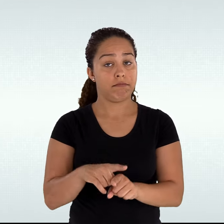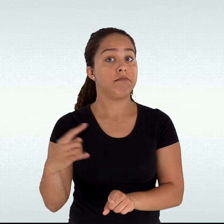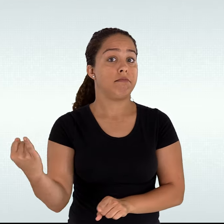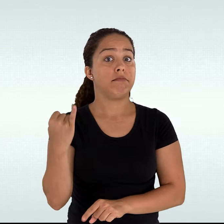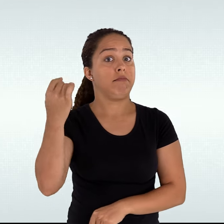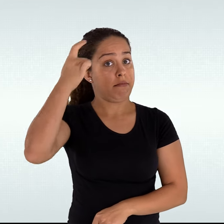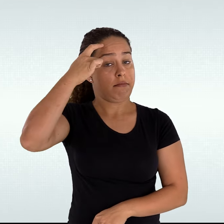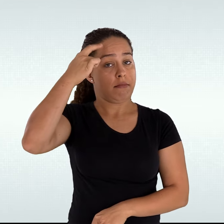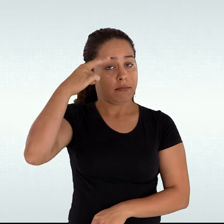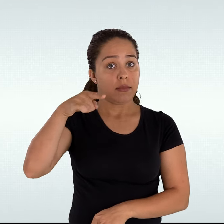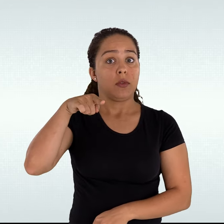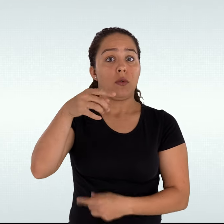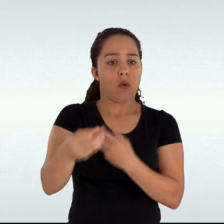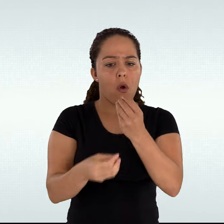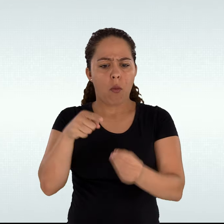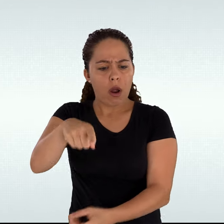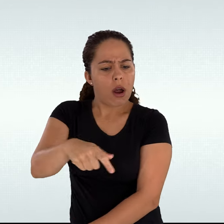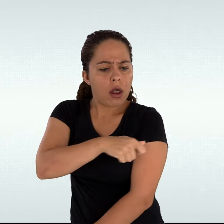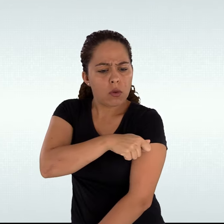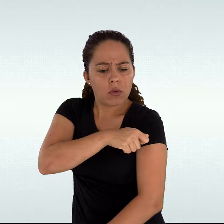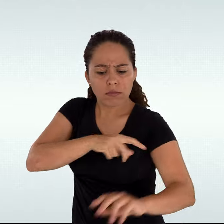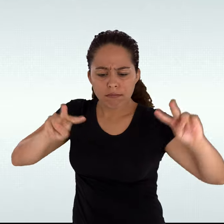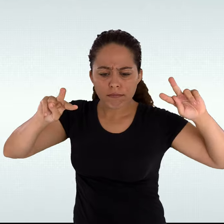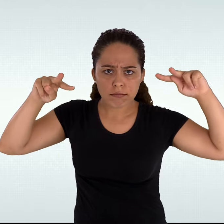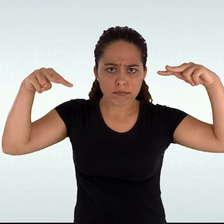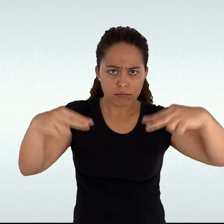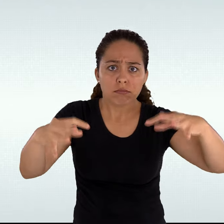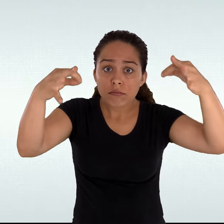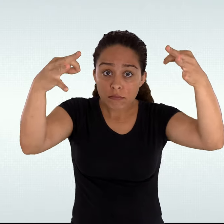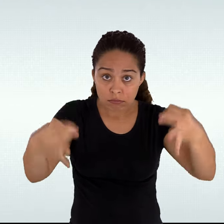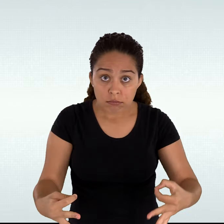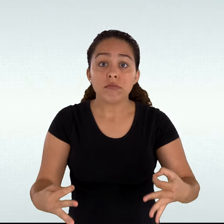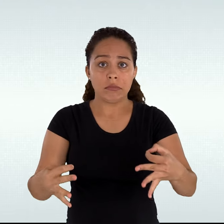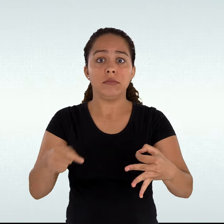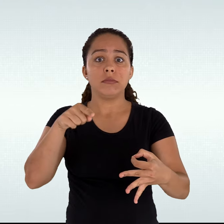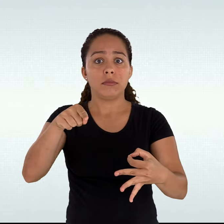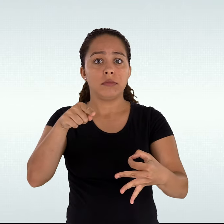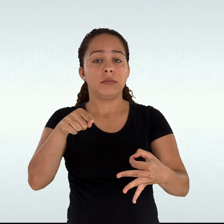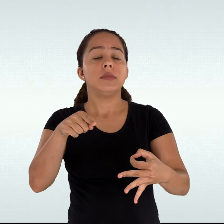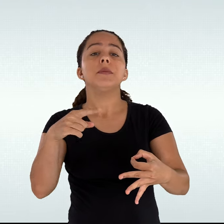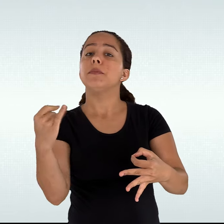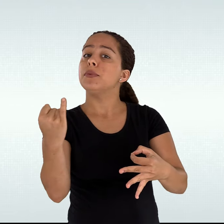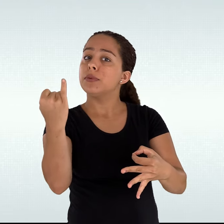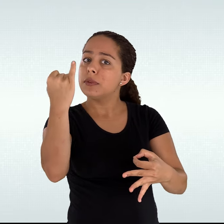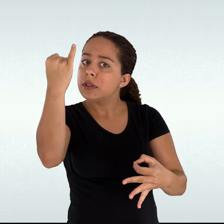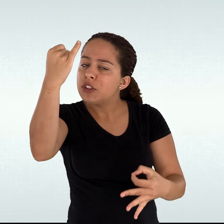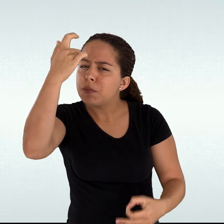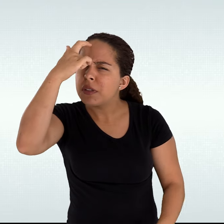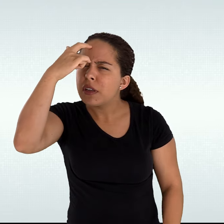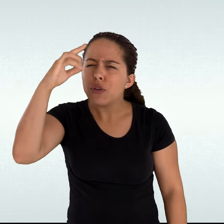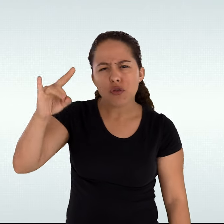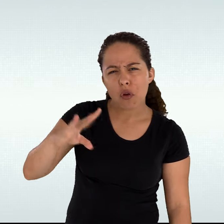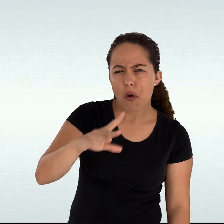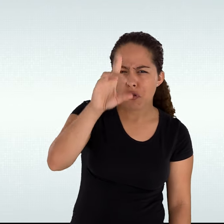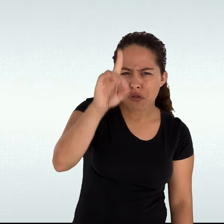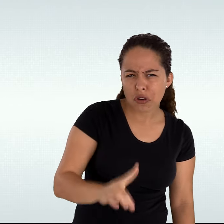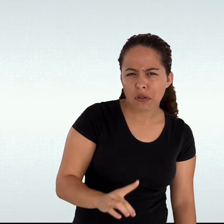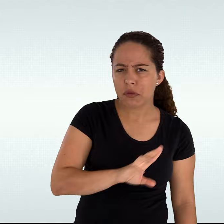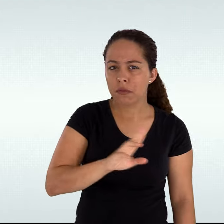Importa sublinhar que o efetivo reconhecimento desses estudantes no ambiente escolar precisa transcender a